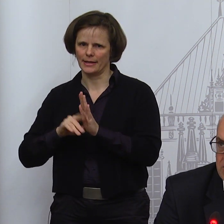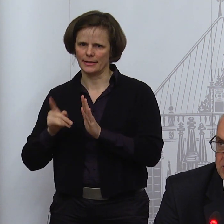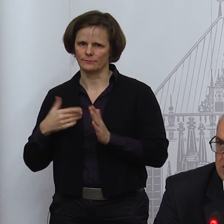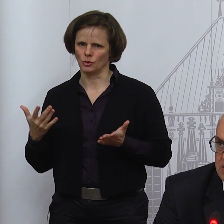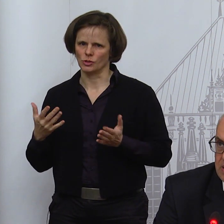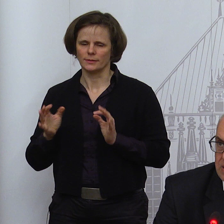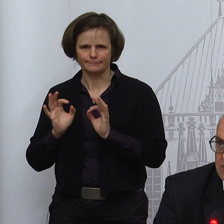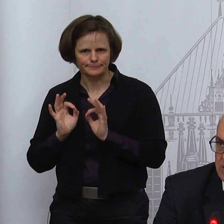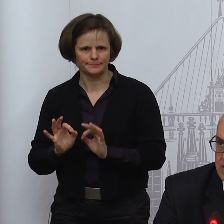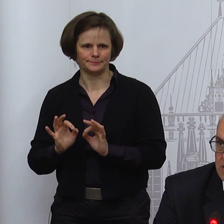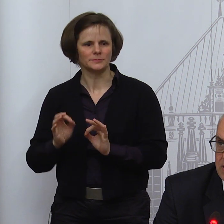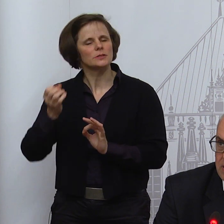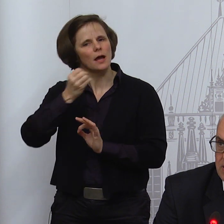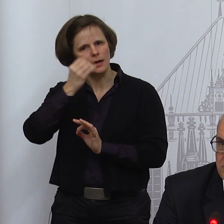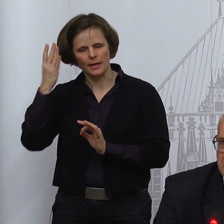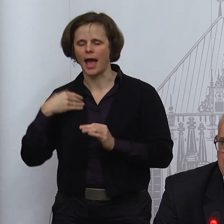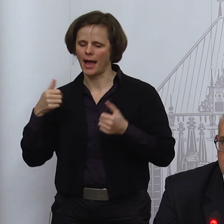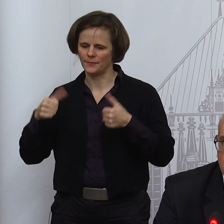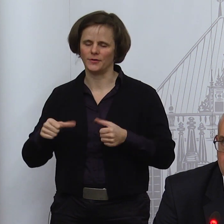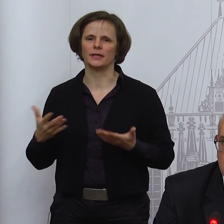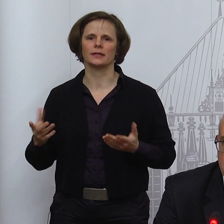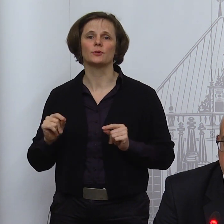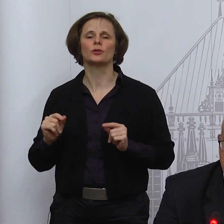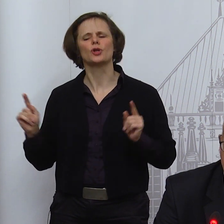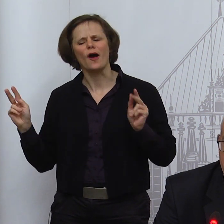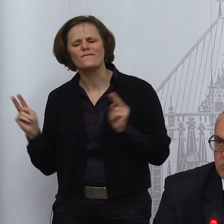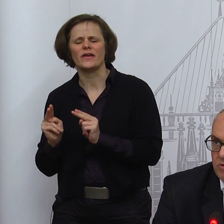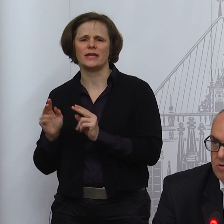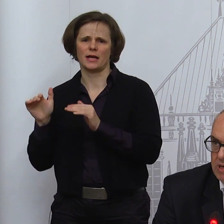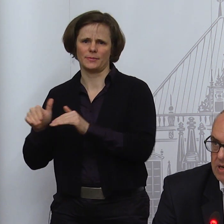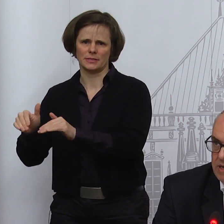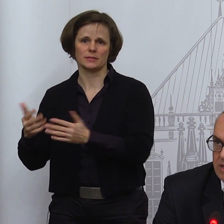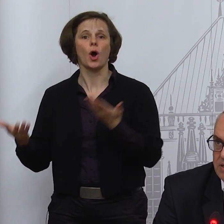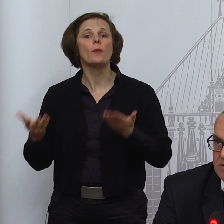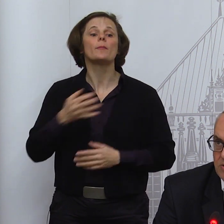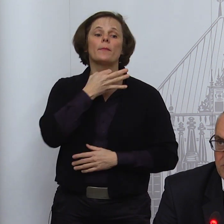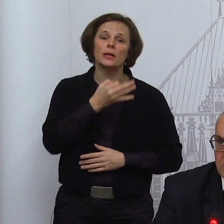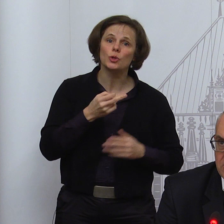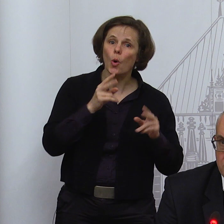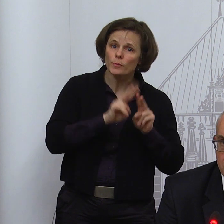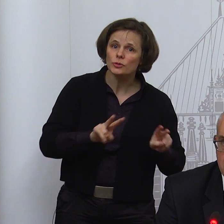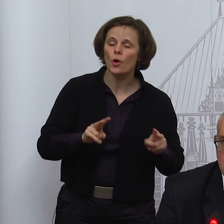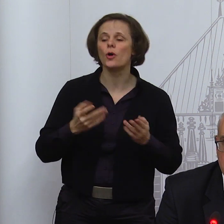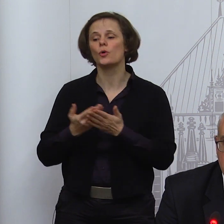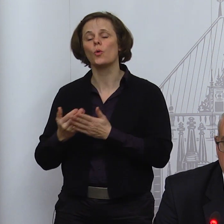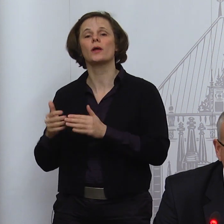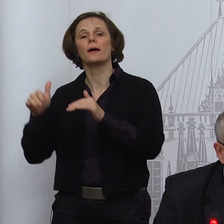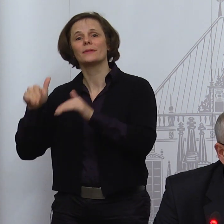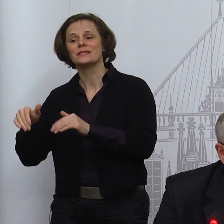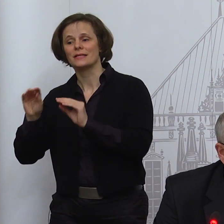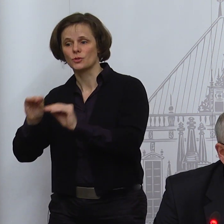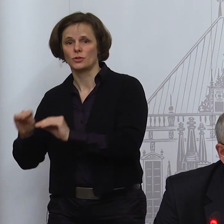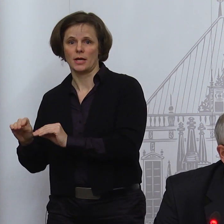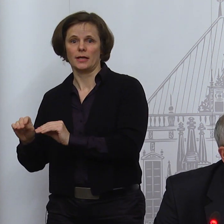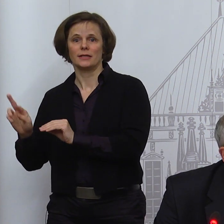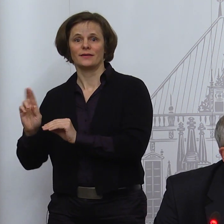Maßgabe. weniger Präsenz, sozusagen, ob in der Notbetreuung in den Einländern oder im Präsenzunterricht in den